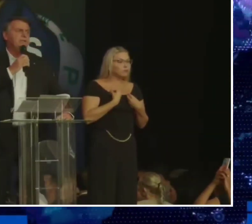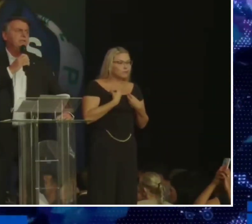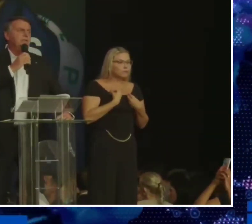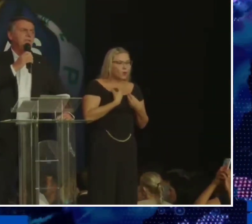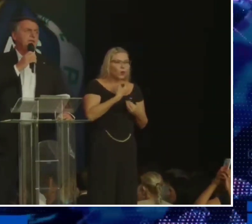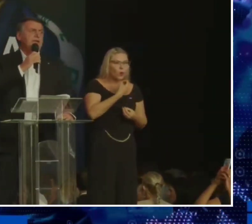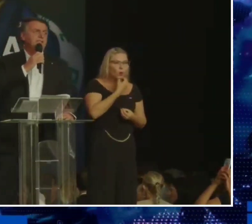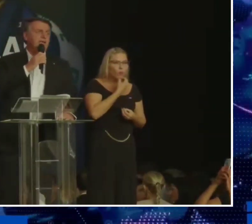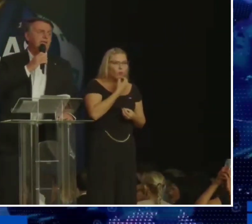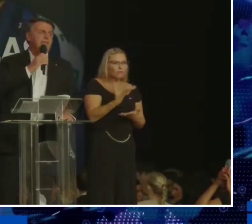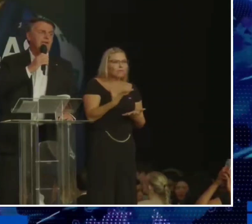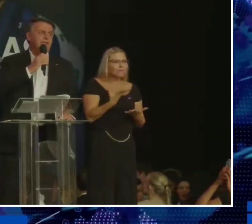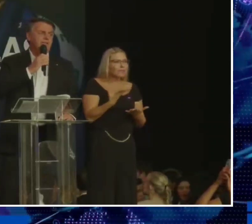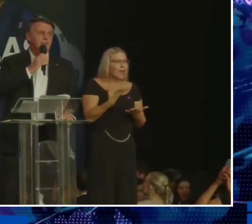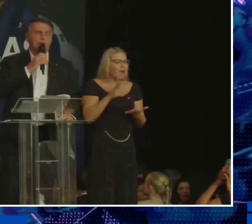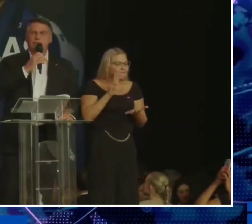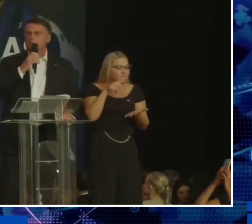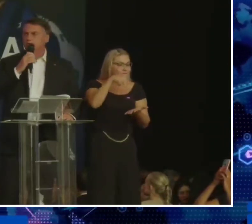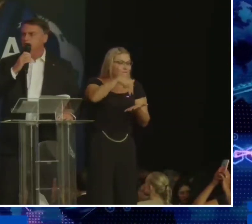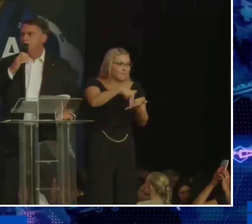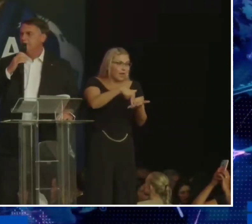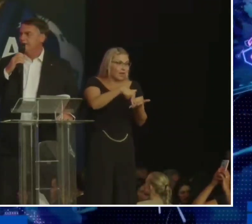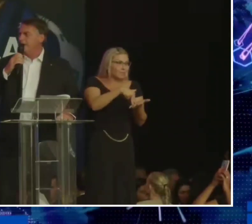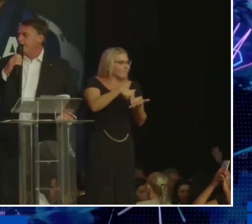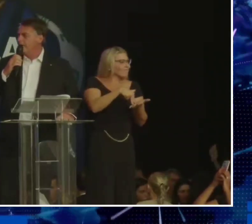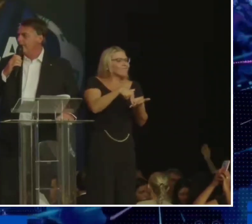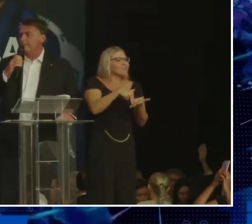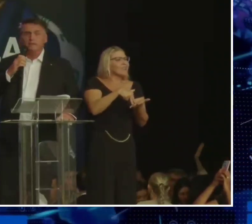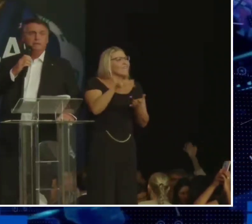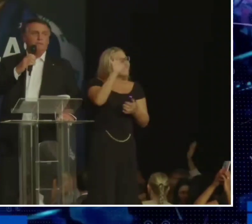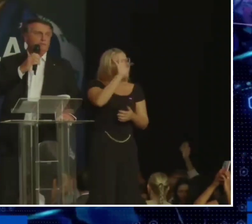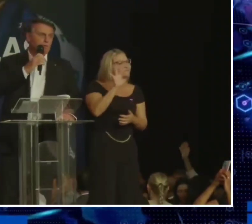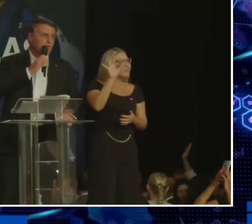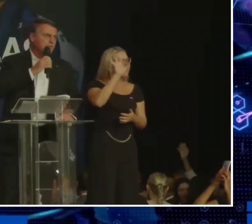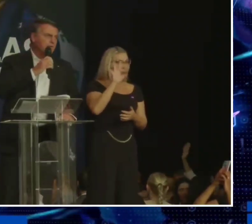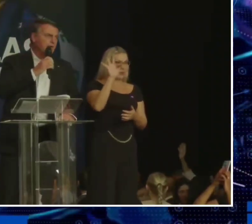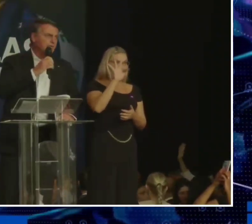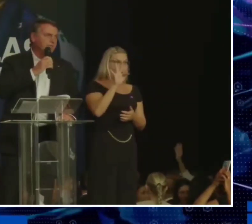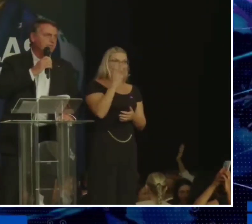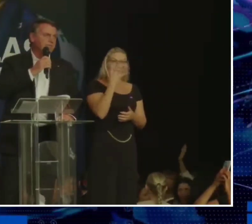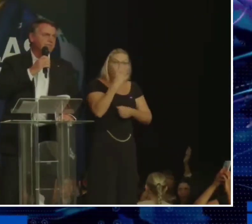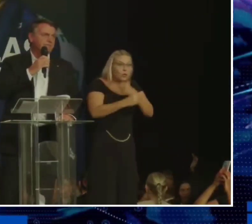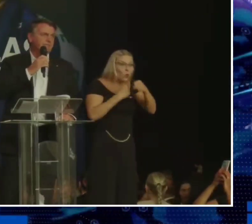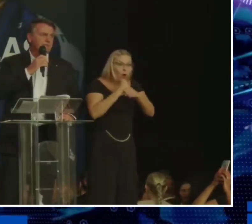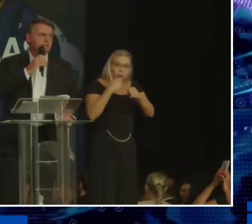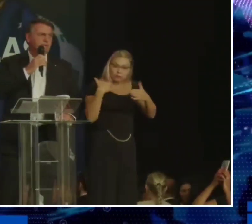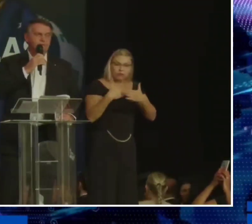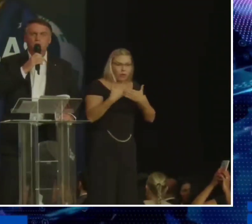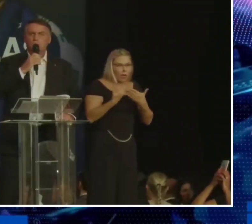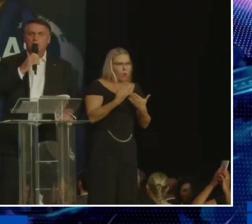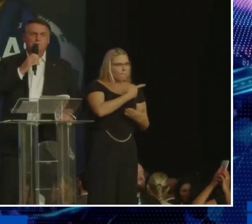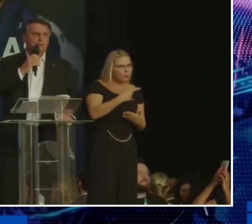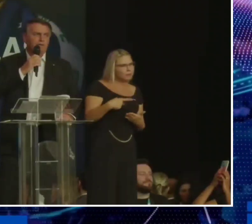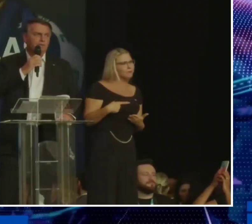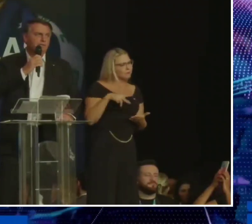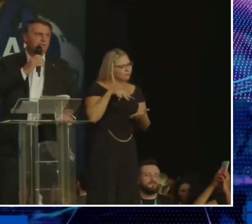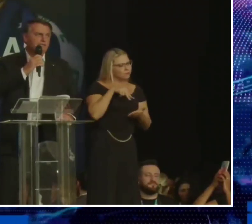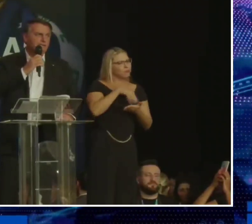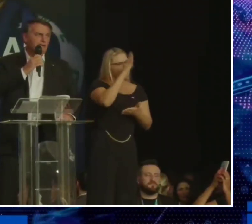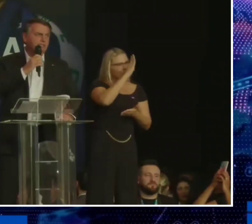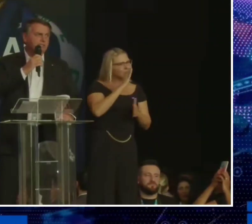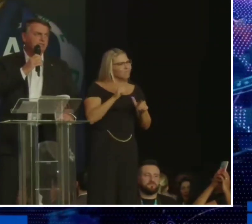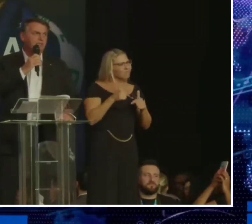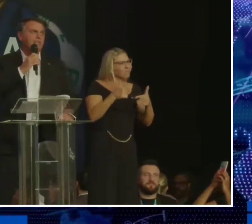em estar à frente do Executivo Federal por quatro anos. quatro anos